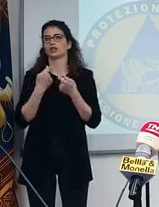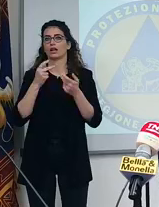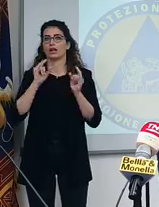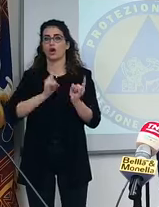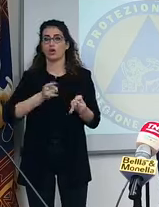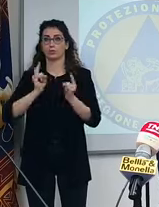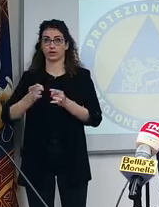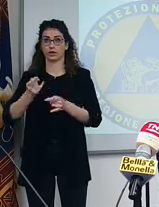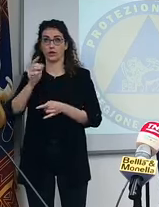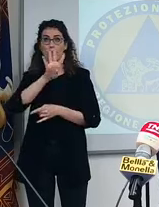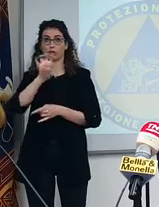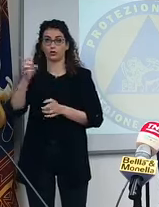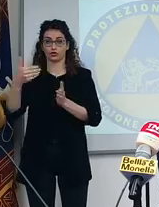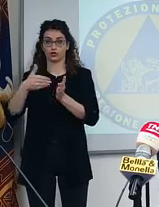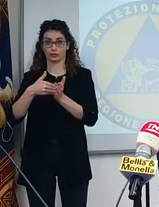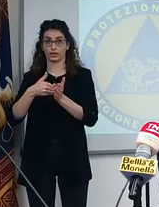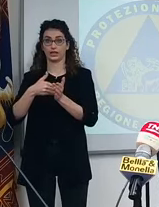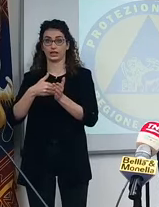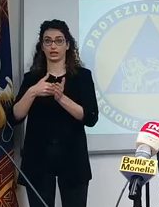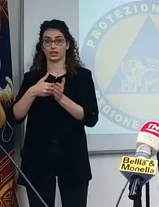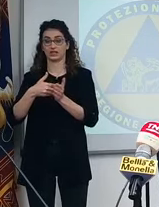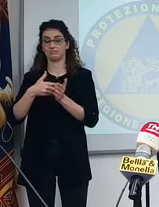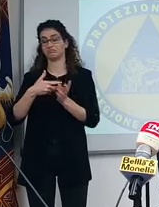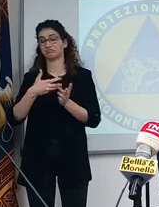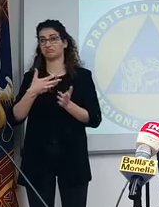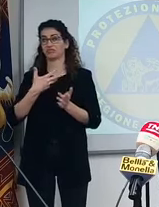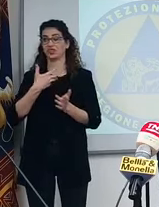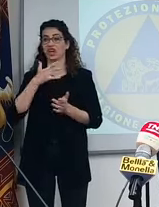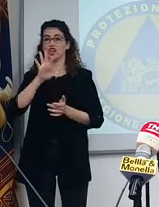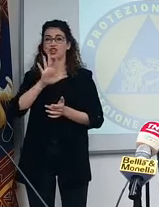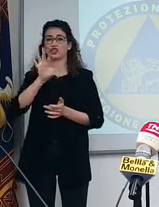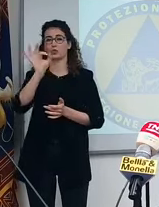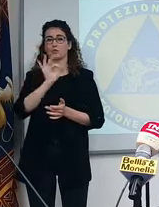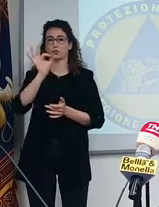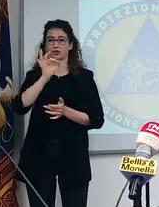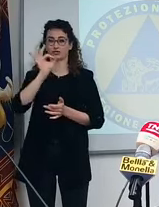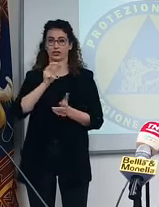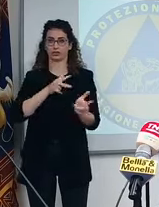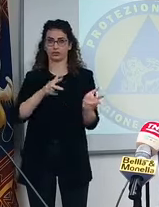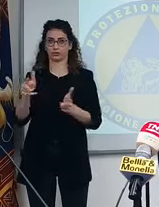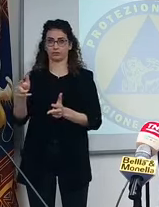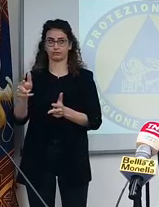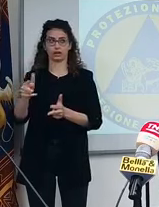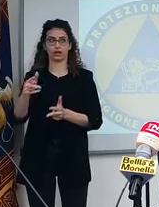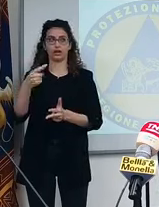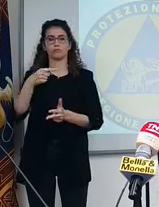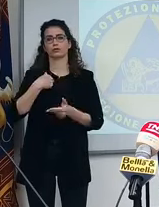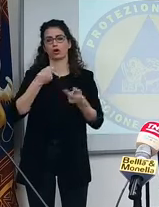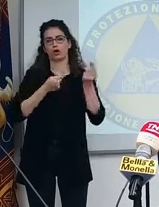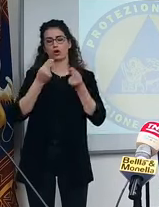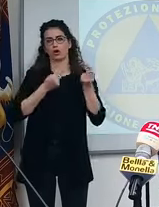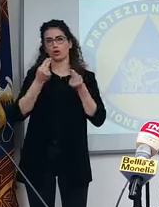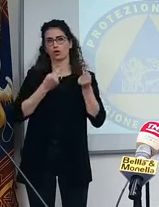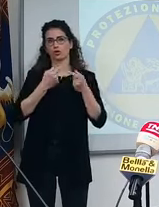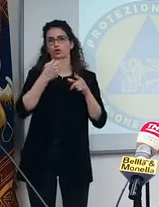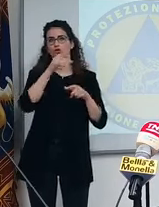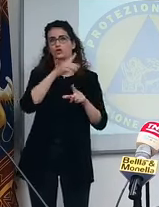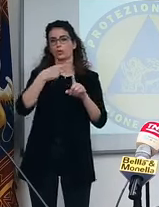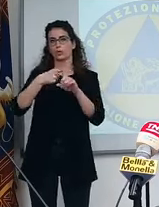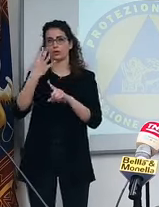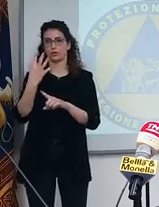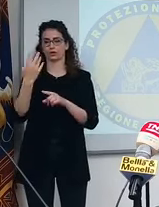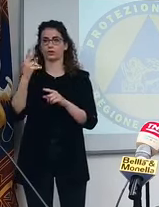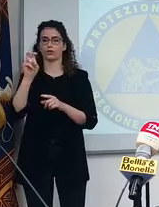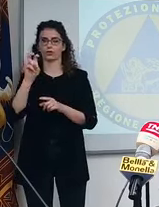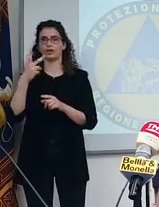400.000 si parla di un 5%, insomma, tanto è vero che tornerebbe anche il conto 5 per 4,20, sono 20